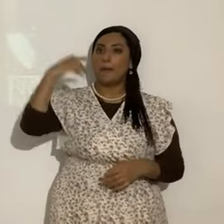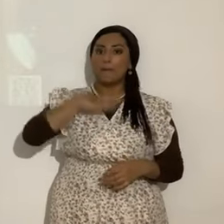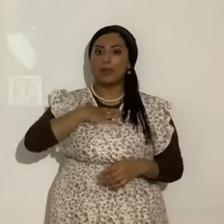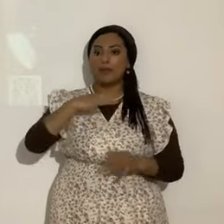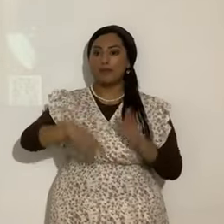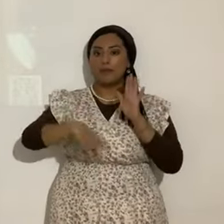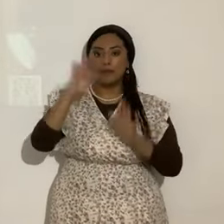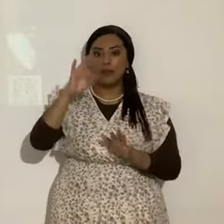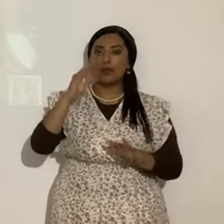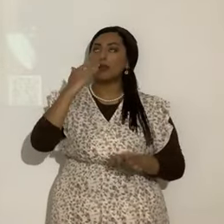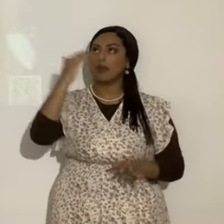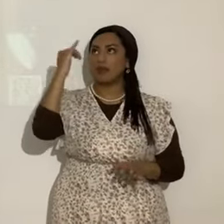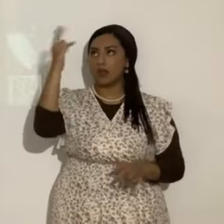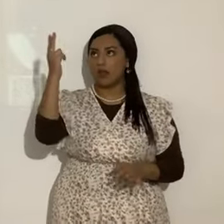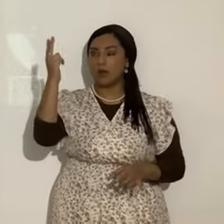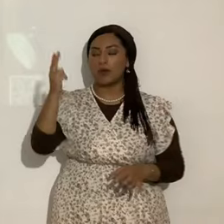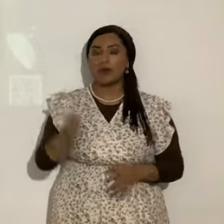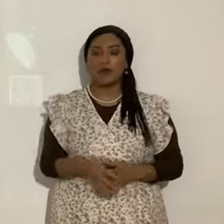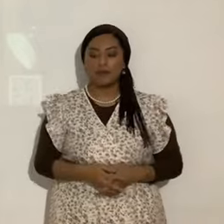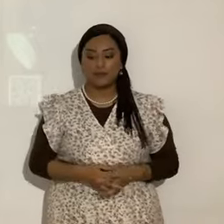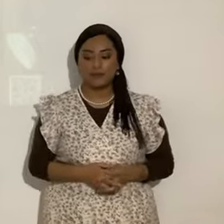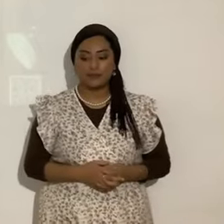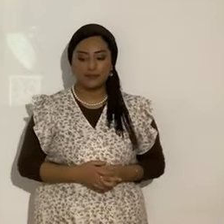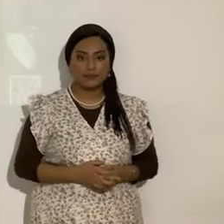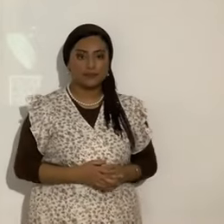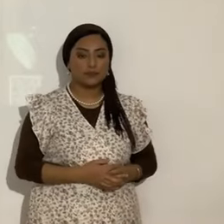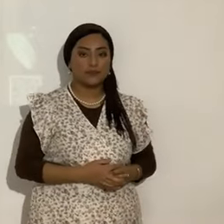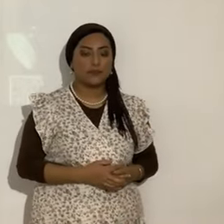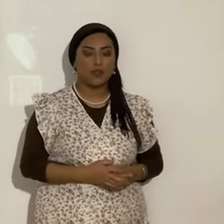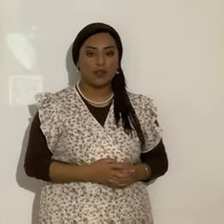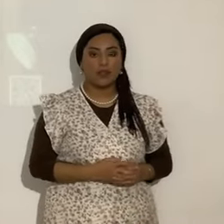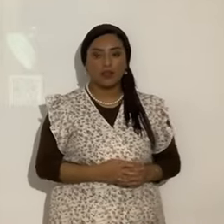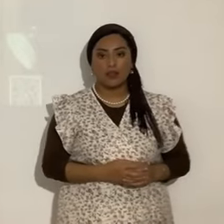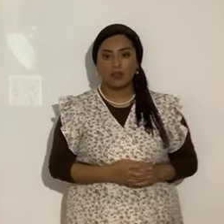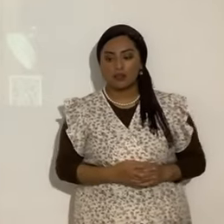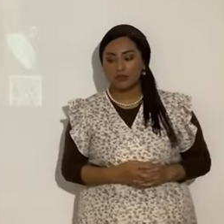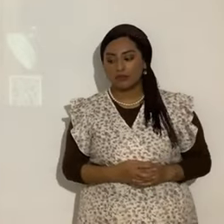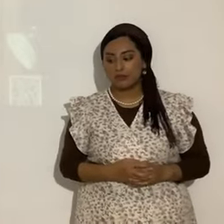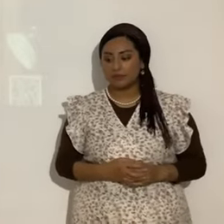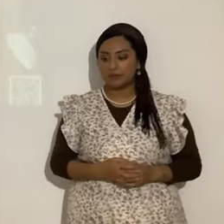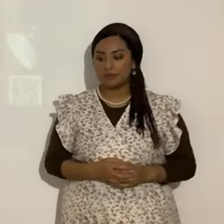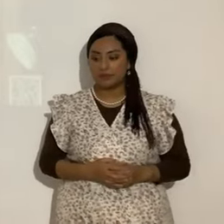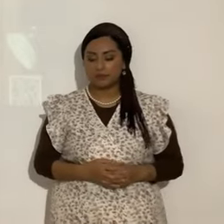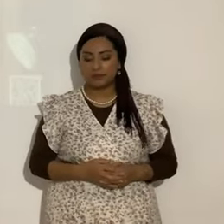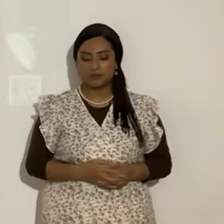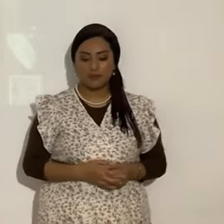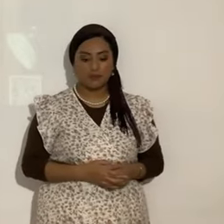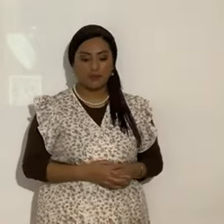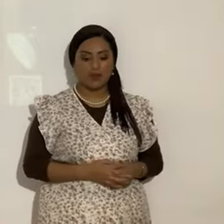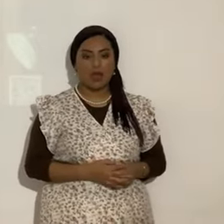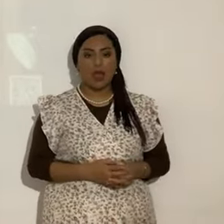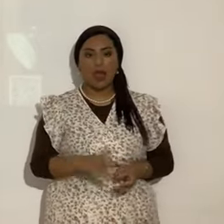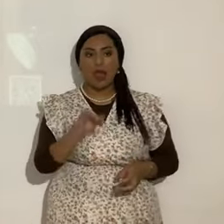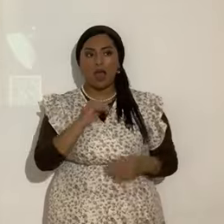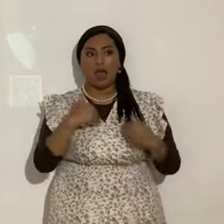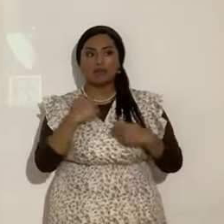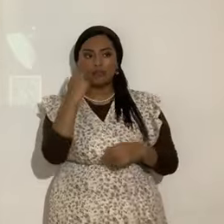Porque él es bueno. No porque yo sea bueno. Entonces la idea es que. He notado muchas cosas.